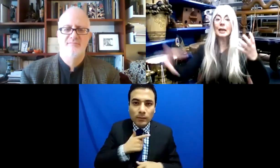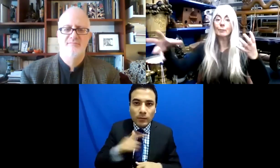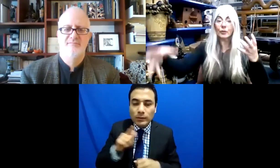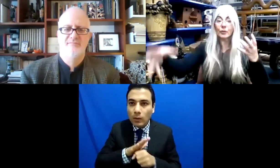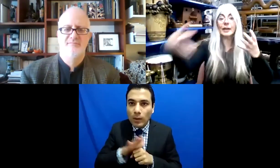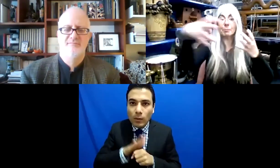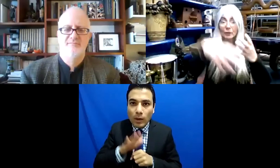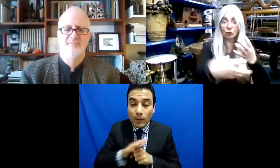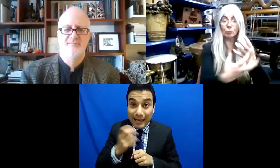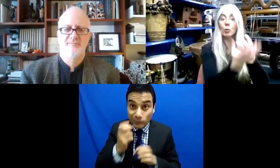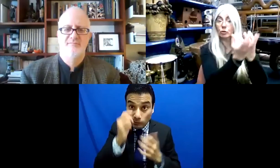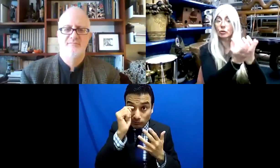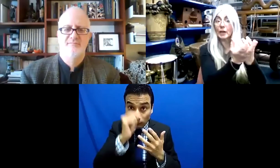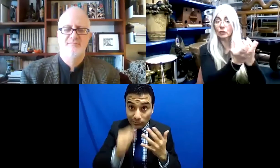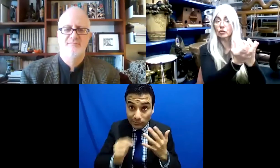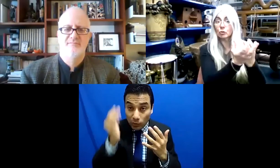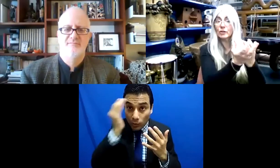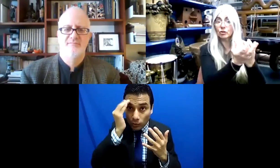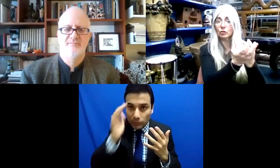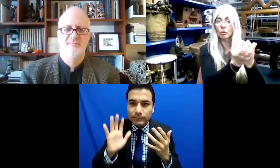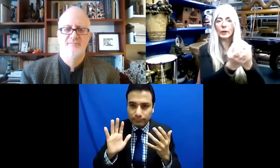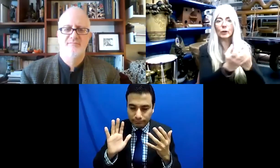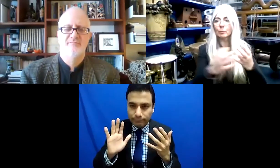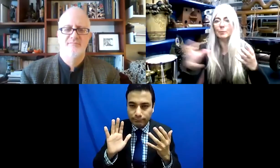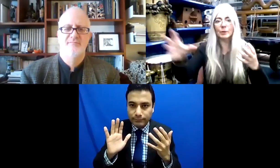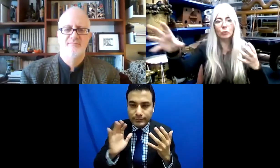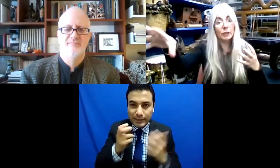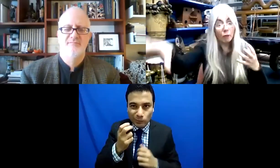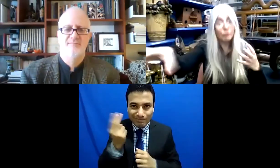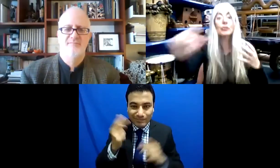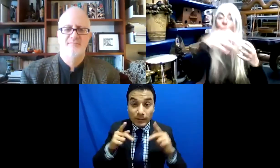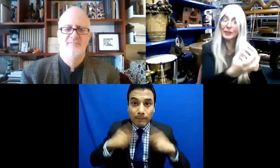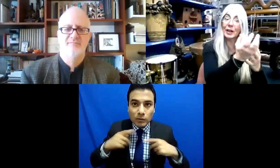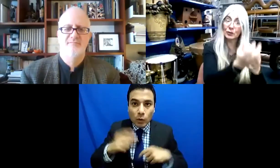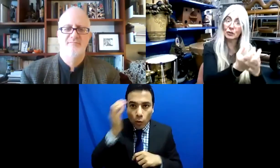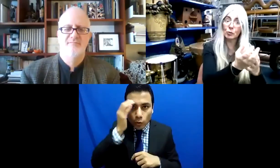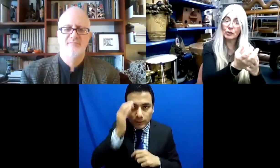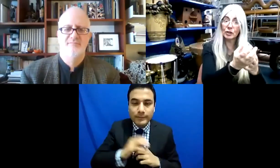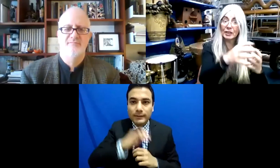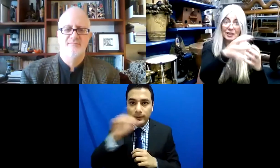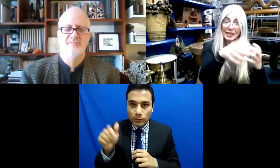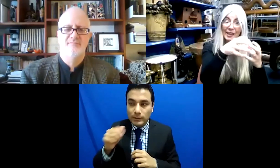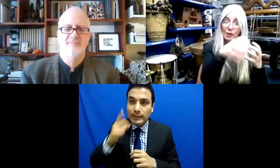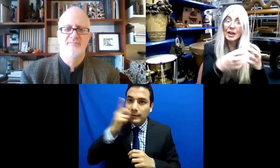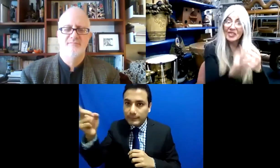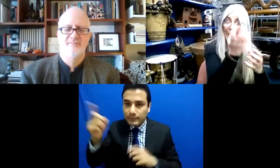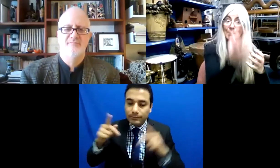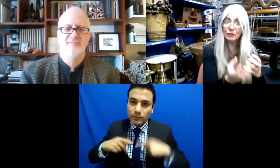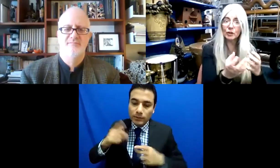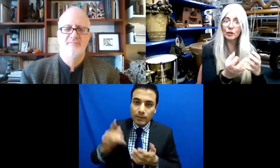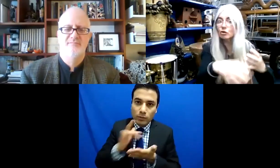permite a la gente, bueno, es importante explicarle esto a la gente para que te puedan apoyar. Hay personas que